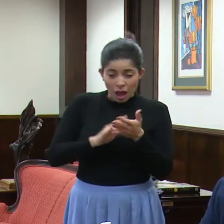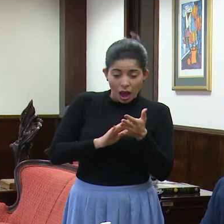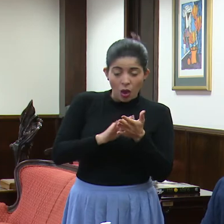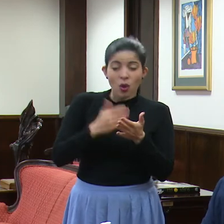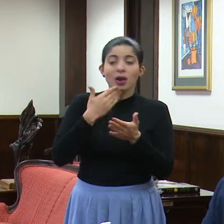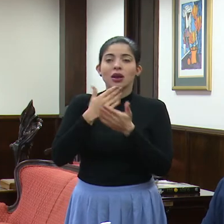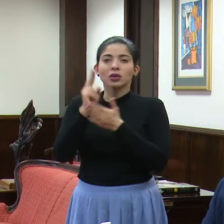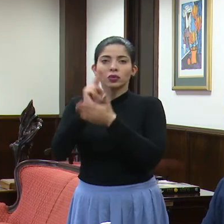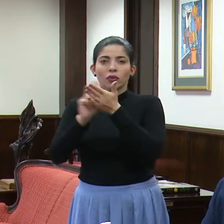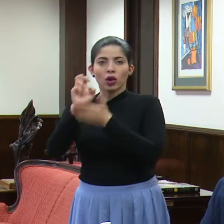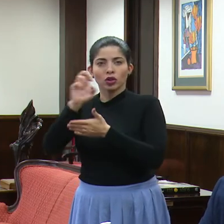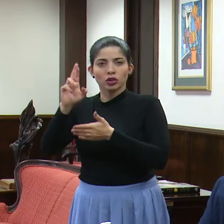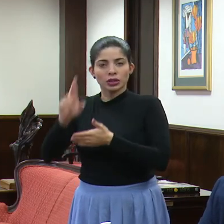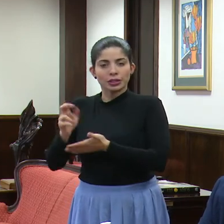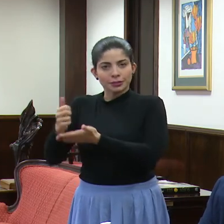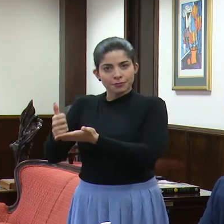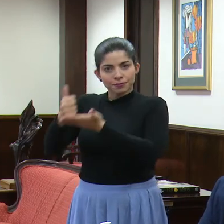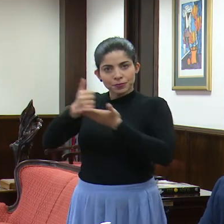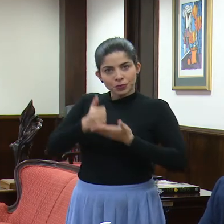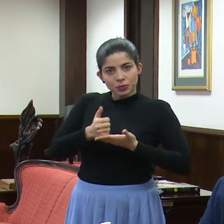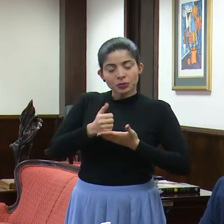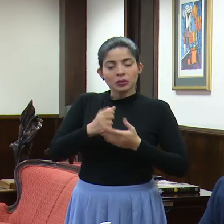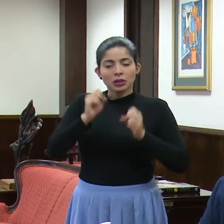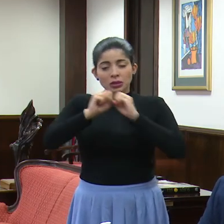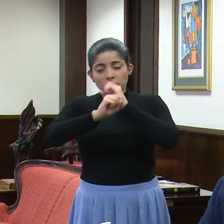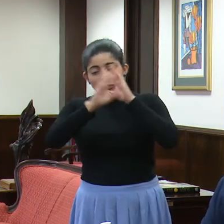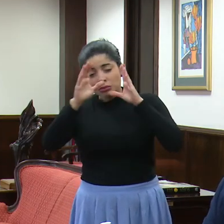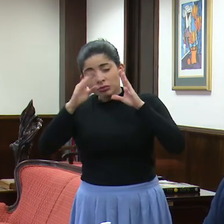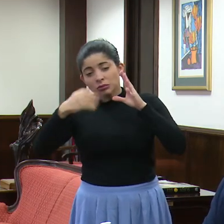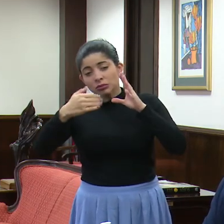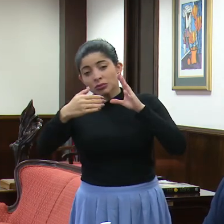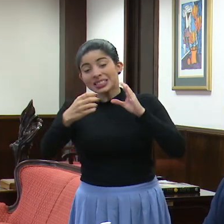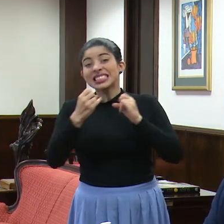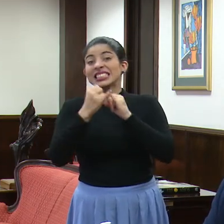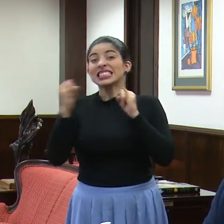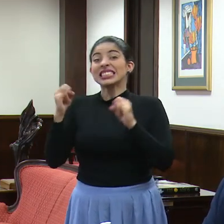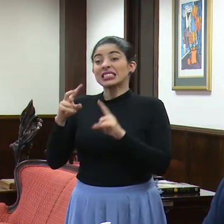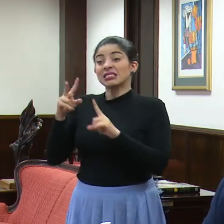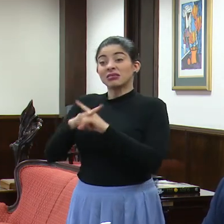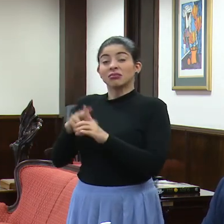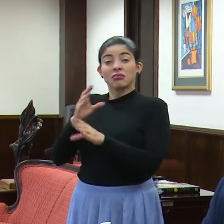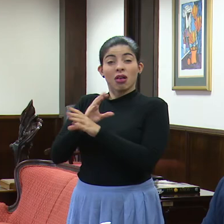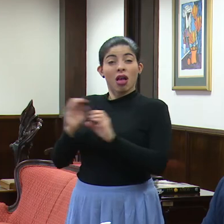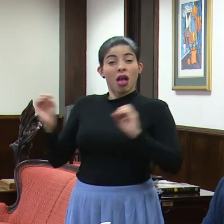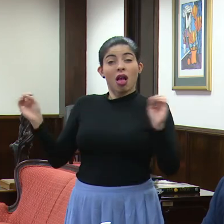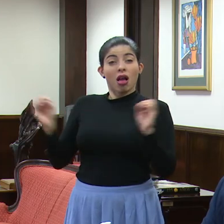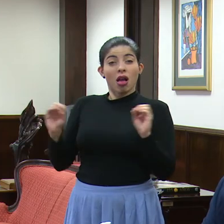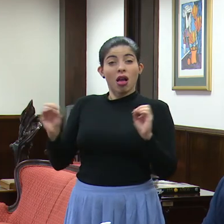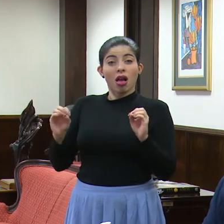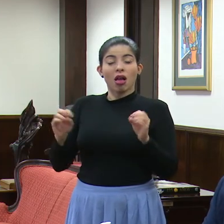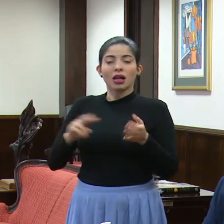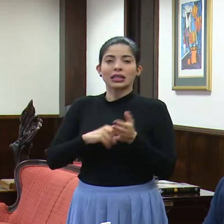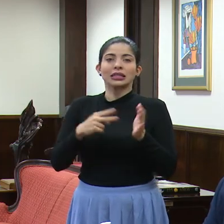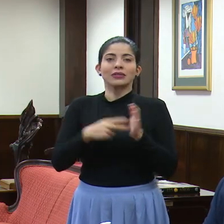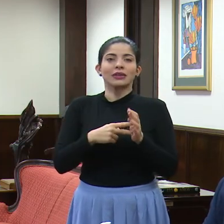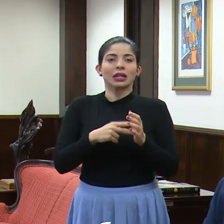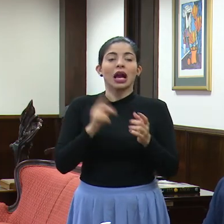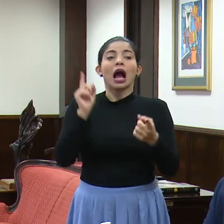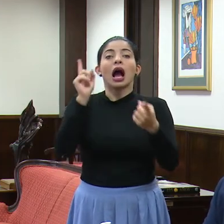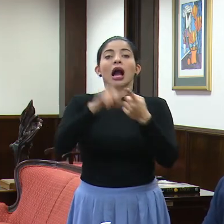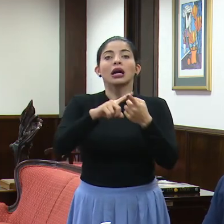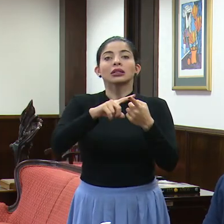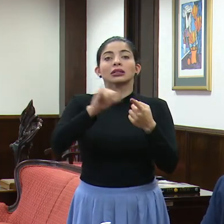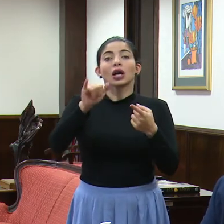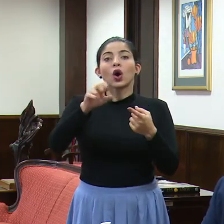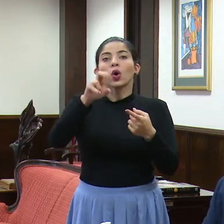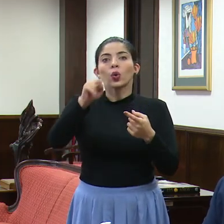ayuda de la Universidad de Costa Rica, las proyecciones incluso sin tomar medidas, hubiéramos hablado de que el pico estaría en el mes de junio, cosa que